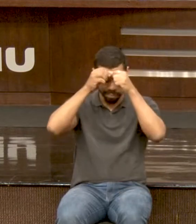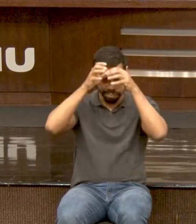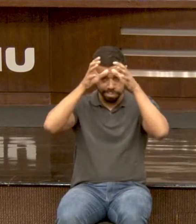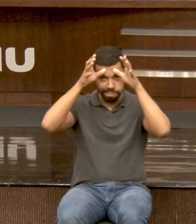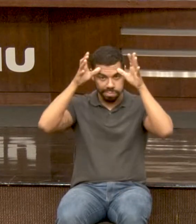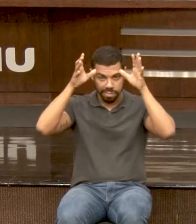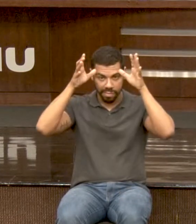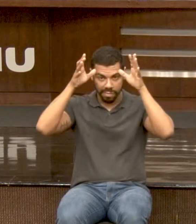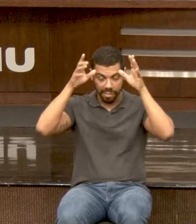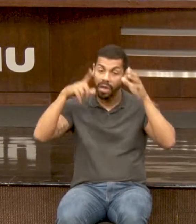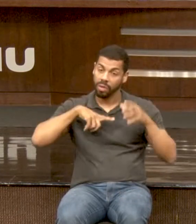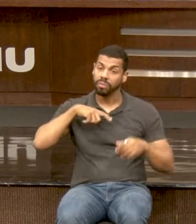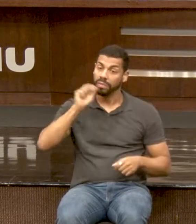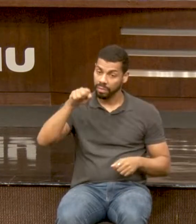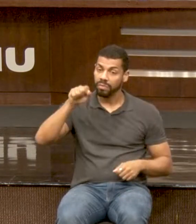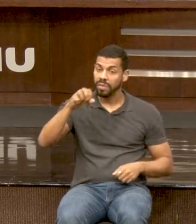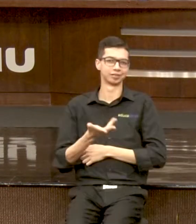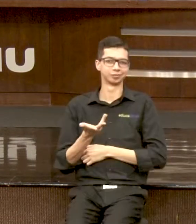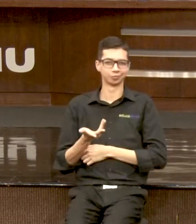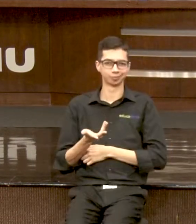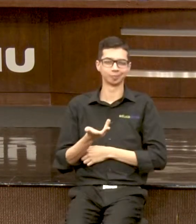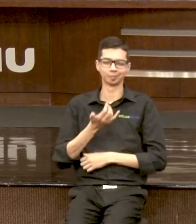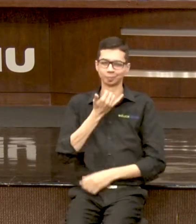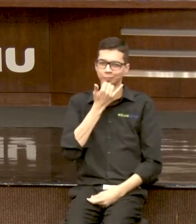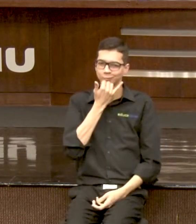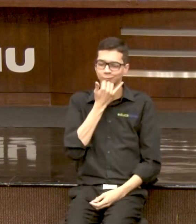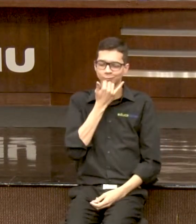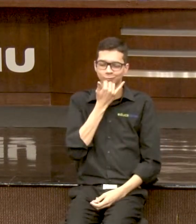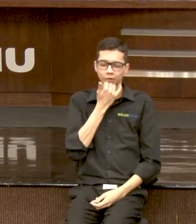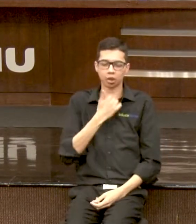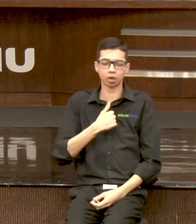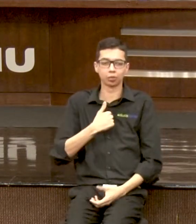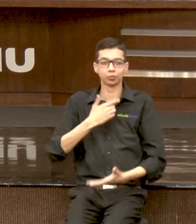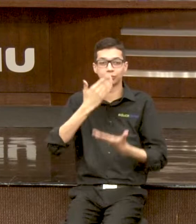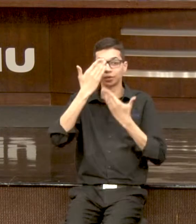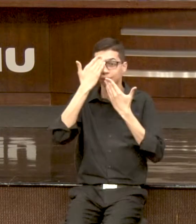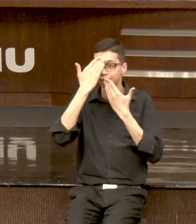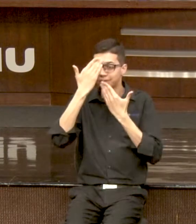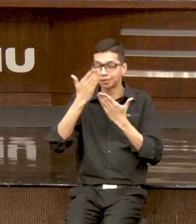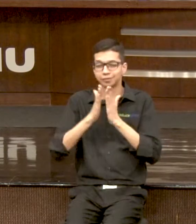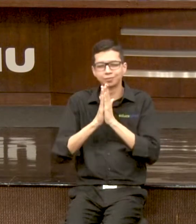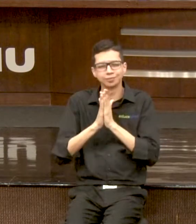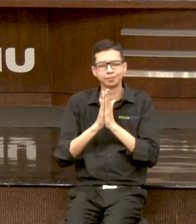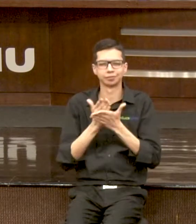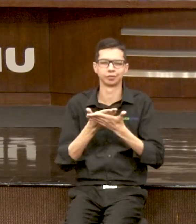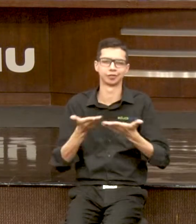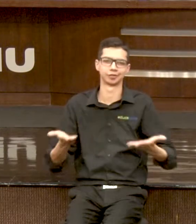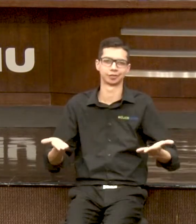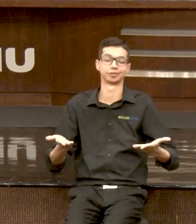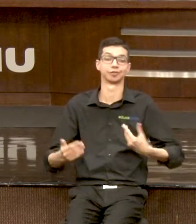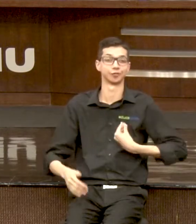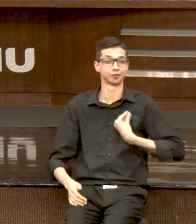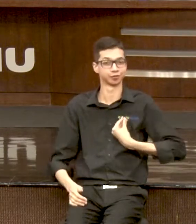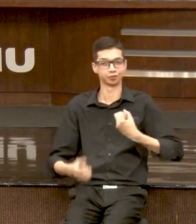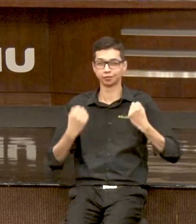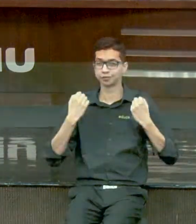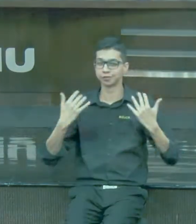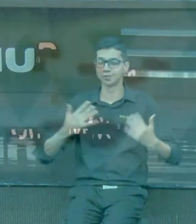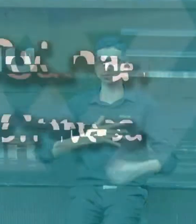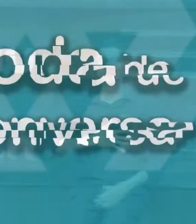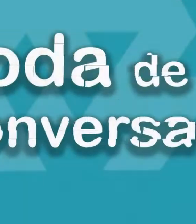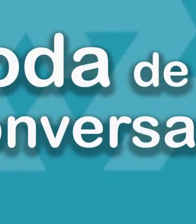Eu tenho 32 alunos. Eu queria agradecer muito a participação de vocês. Foi um prazer.